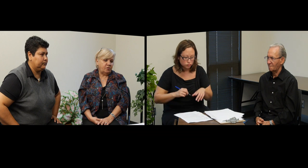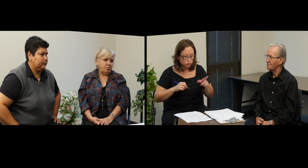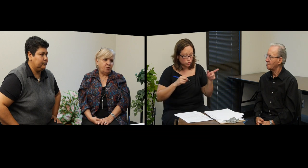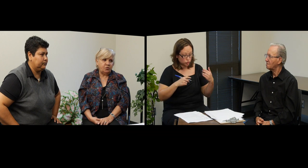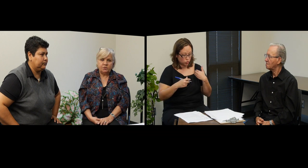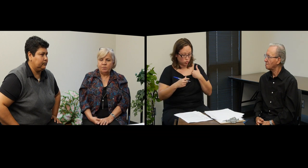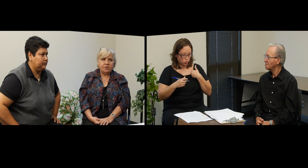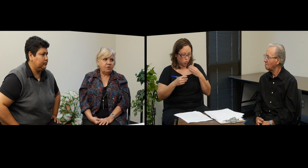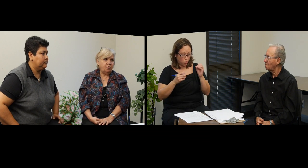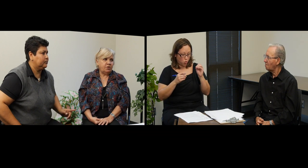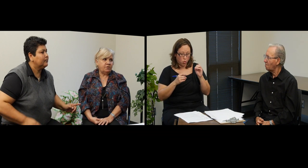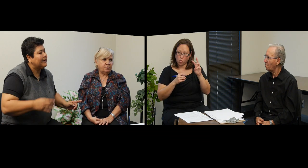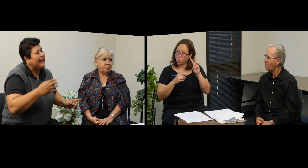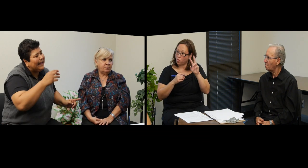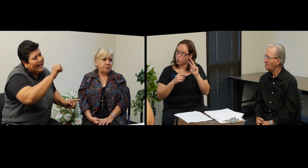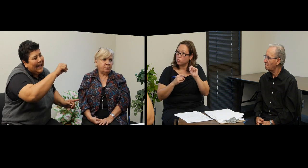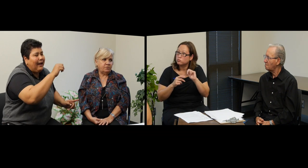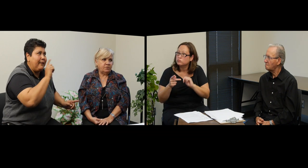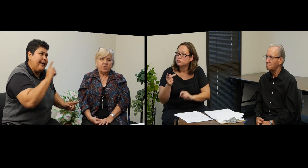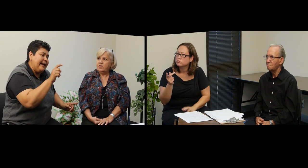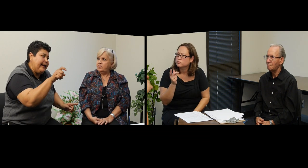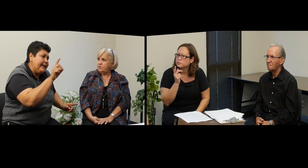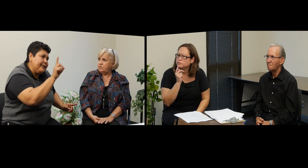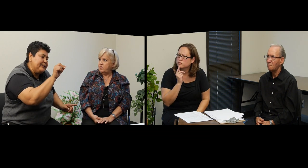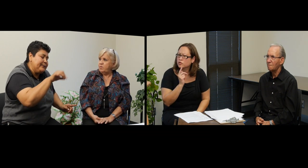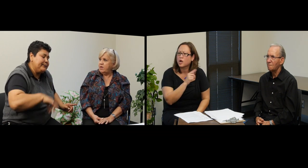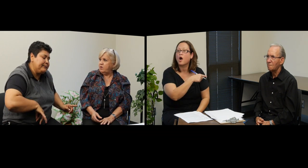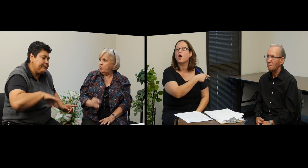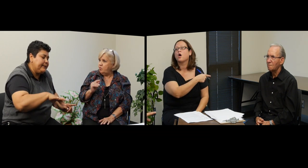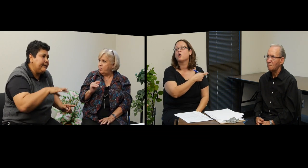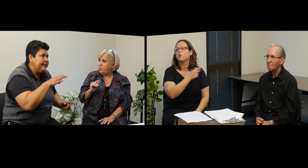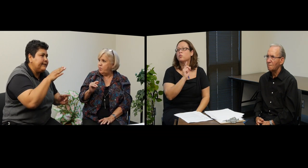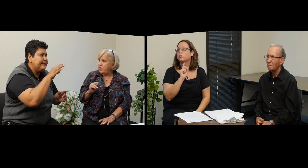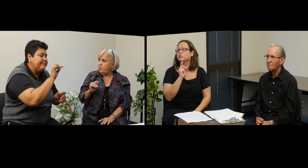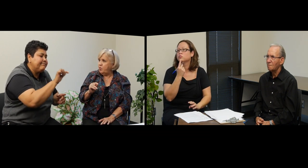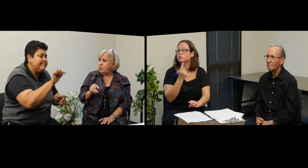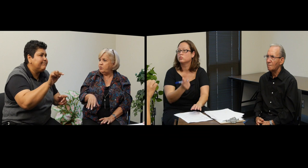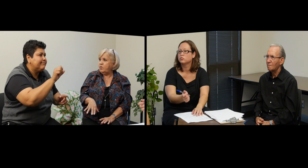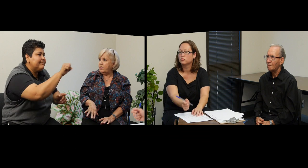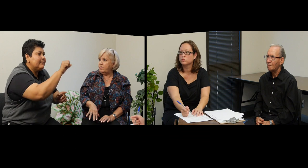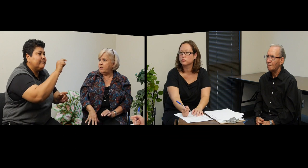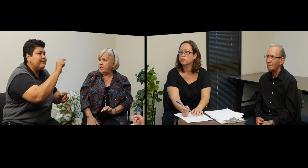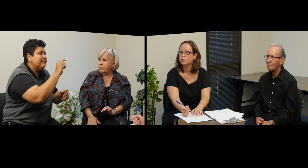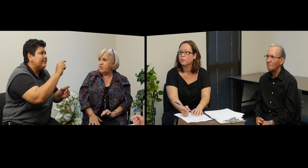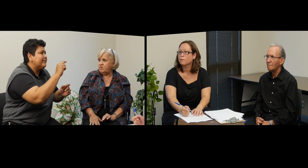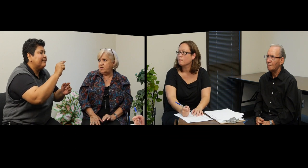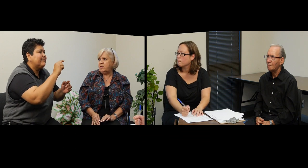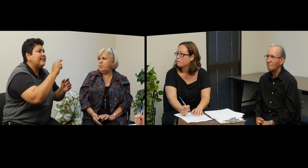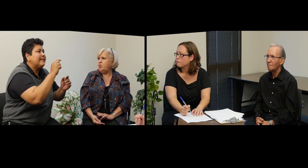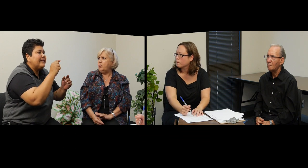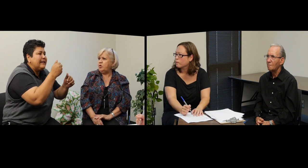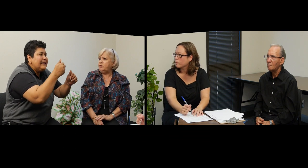Bueno, sí paga algunas, sí paga algún, un poquito de, de cada medicina, pero poquito.